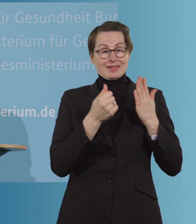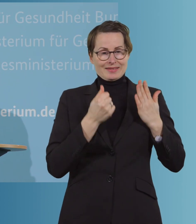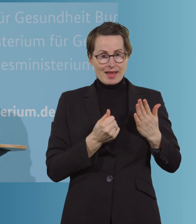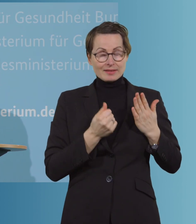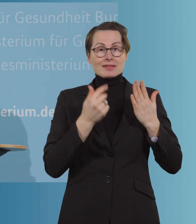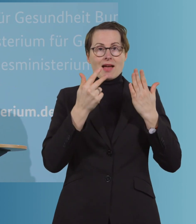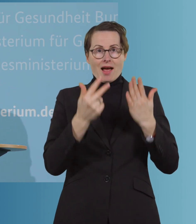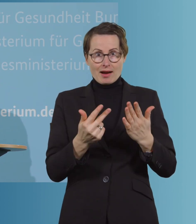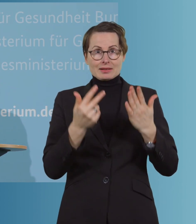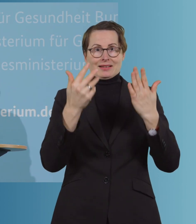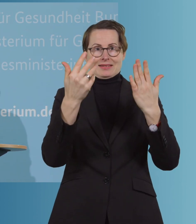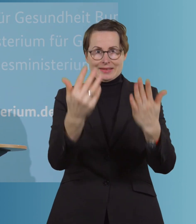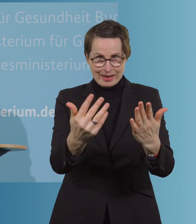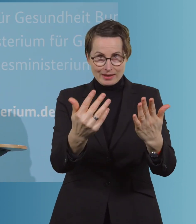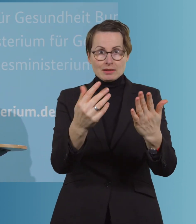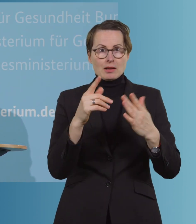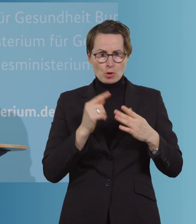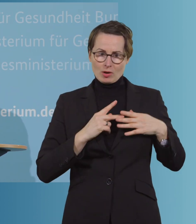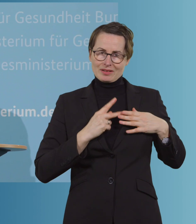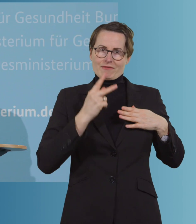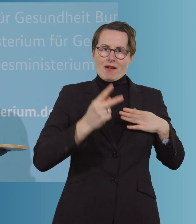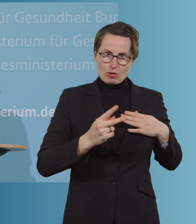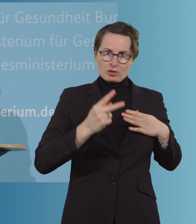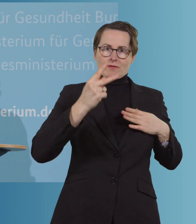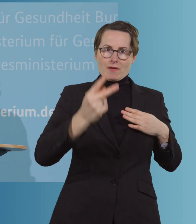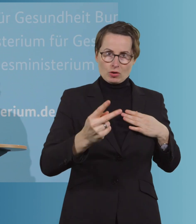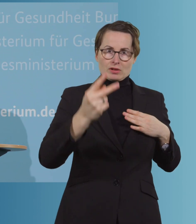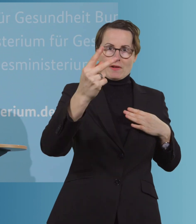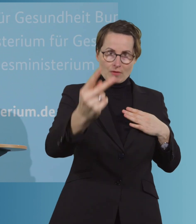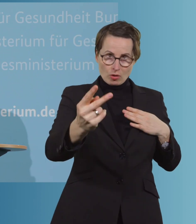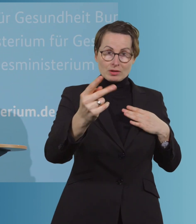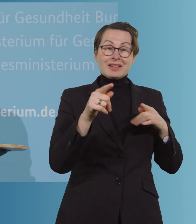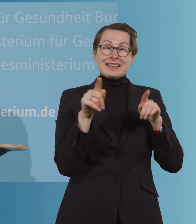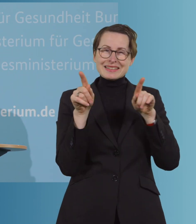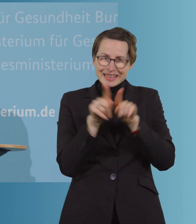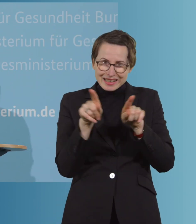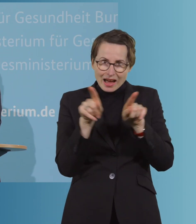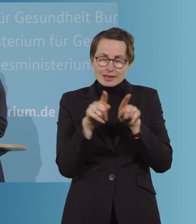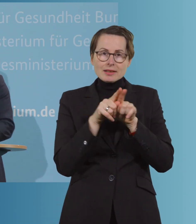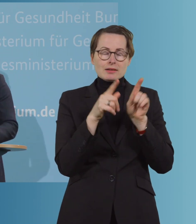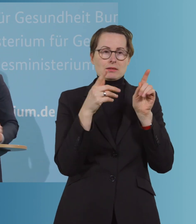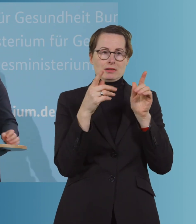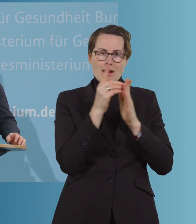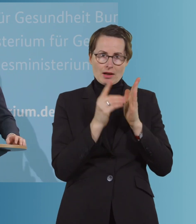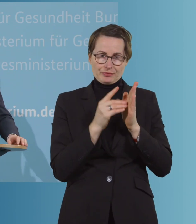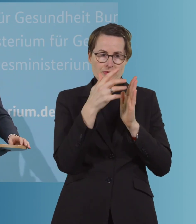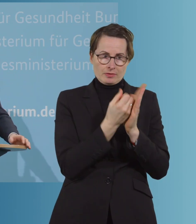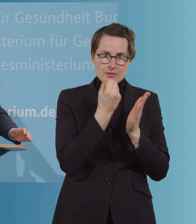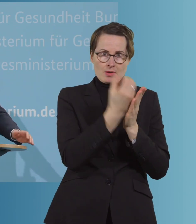10, also im Zwei-Wochen-Rhythmus, jeweils genau die gleiche Erhebung bundesweit nochmal gemacht wird, bei der möglichst